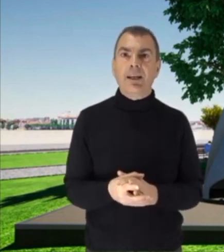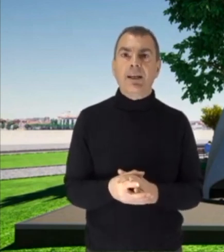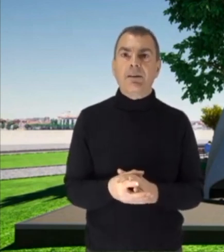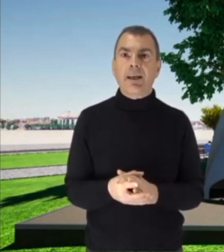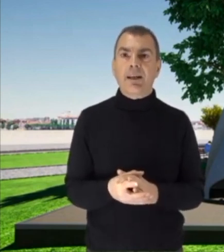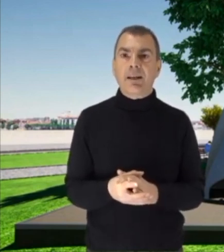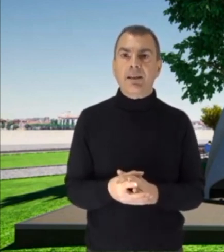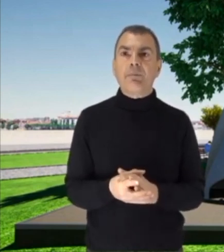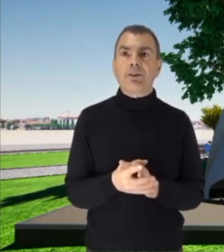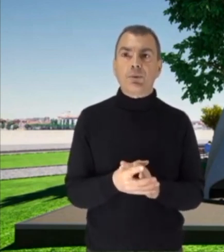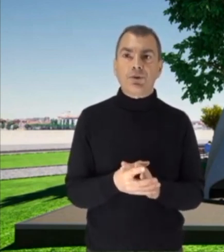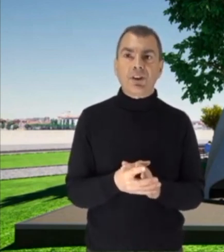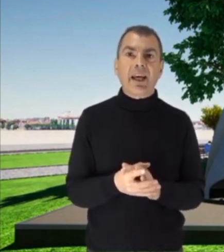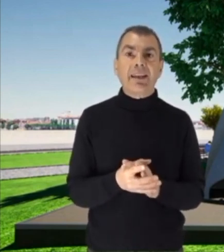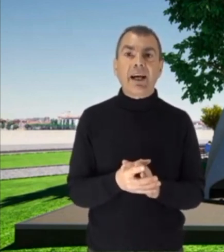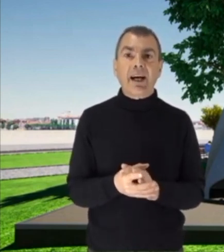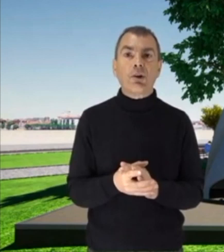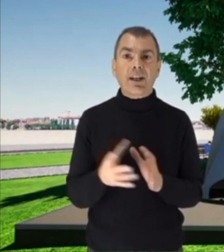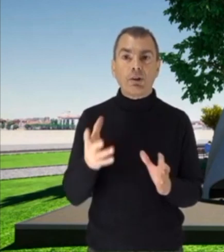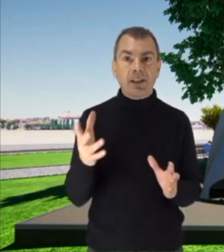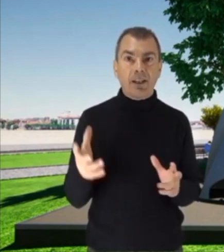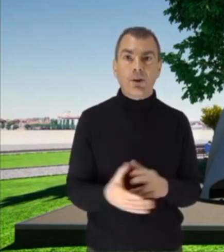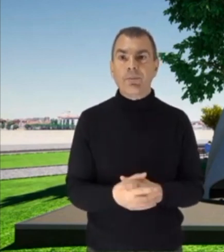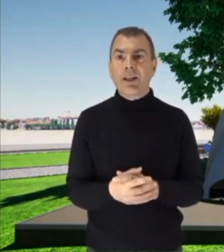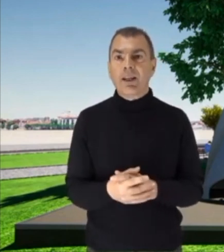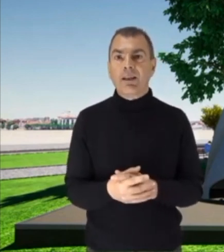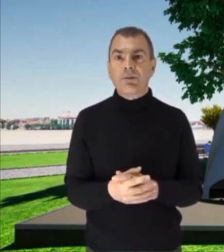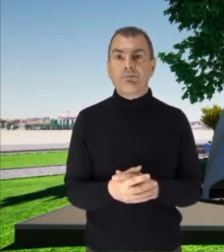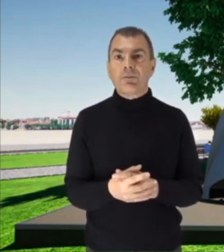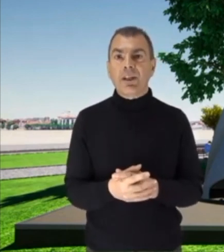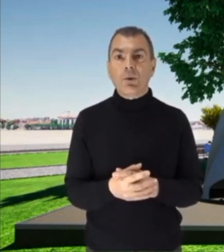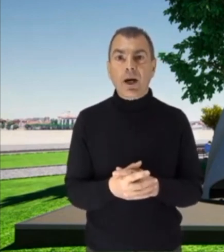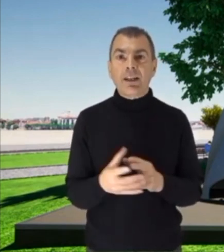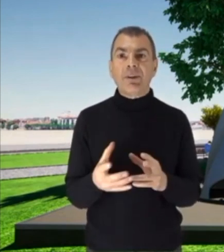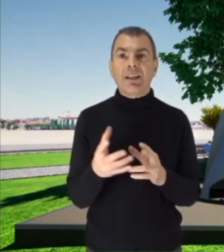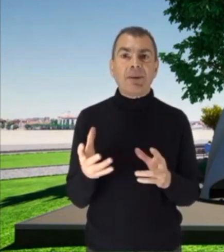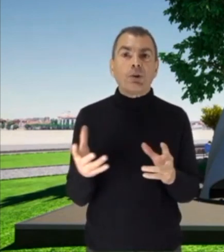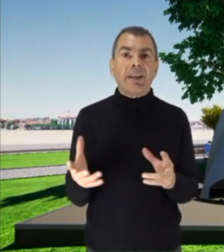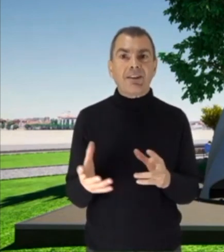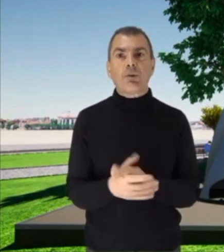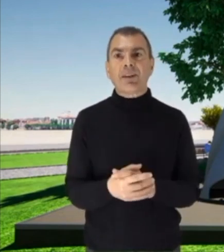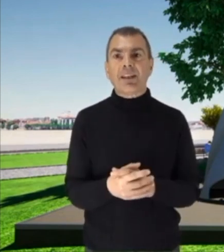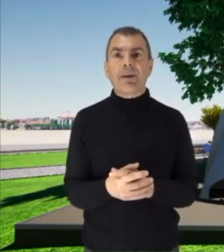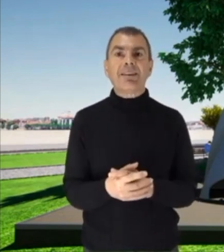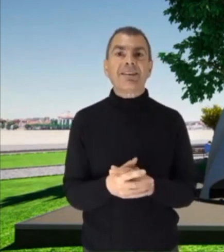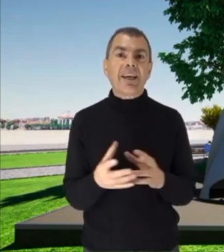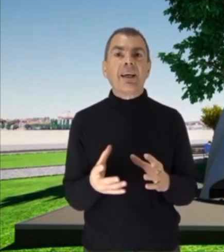da Petrucci e da Corrado Varino i quali mi hanno chiesto praticamente se